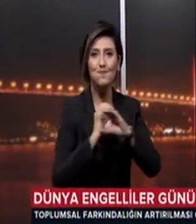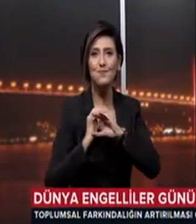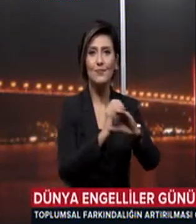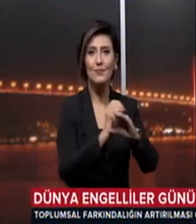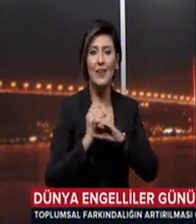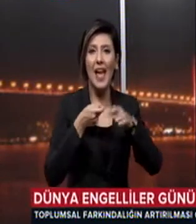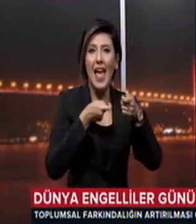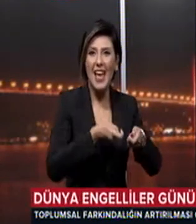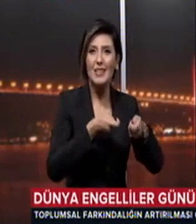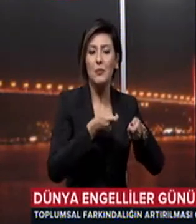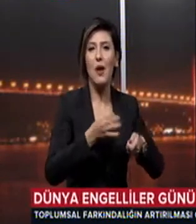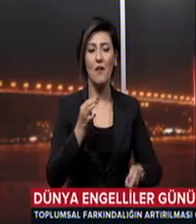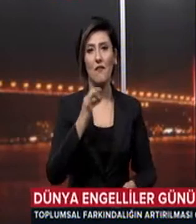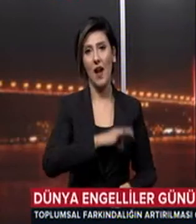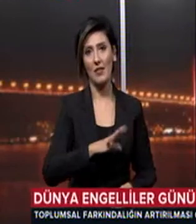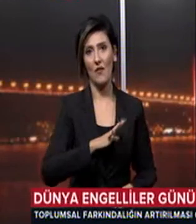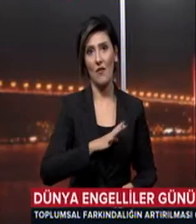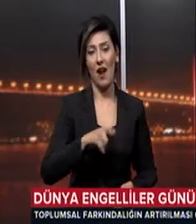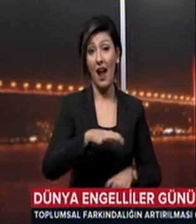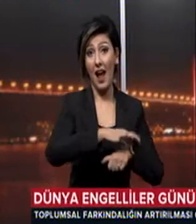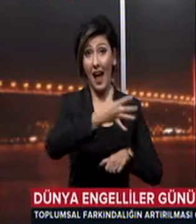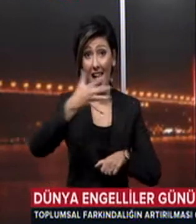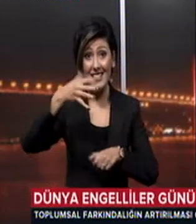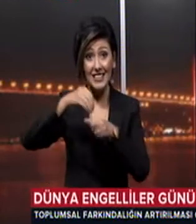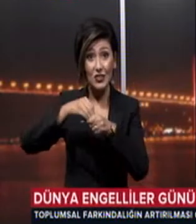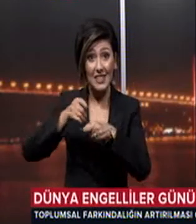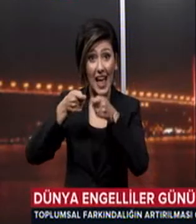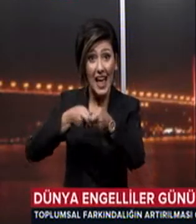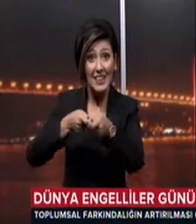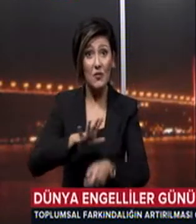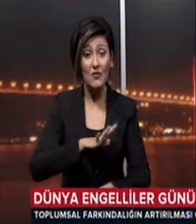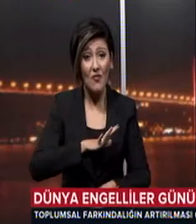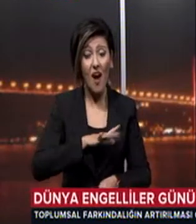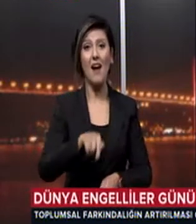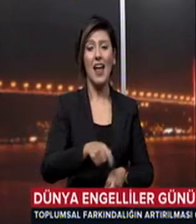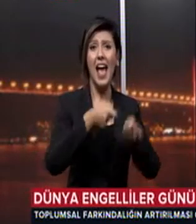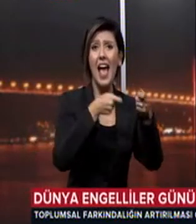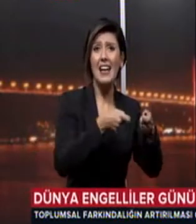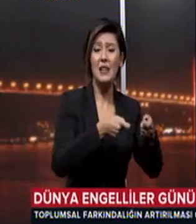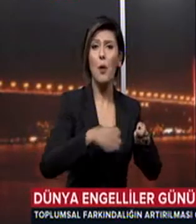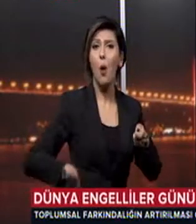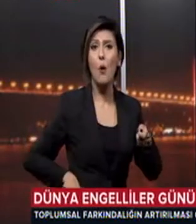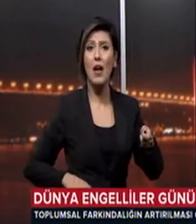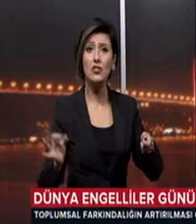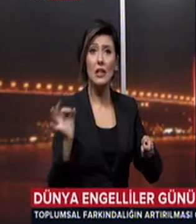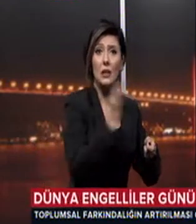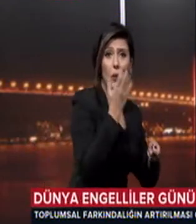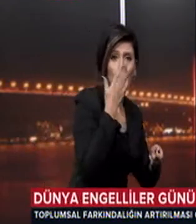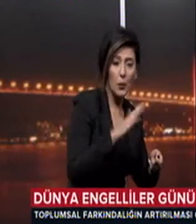yararlandığını ifade edelim Hastanede eğitim hizmetlerimiz var Yani eğitime öğrenci erişemiyorsa eğitim öğrenciye erişiyor